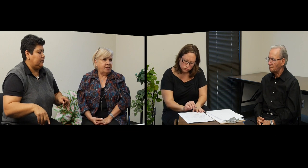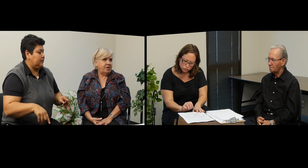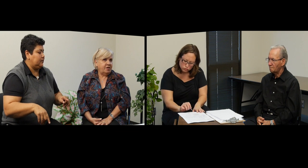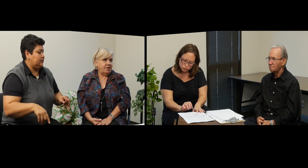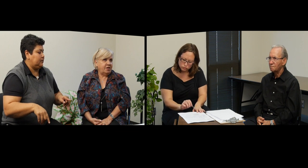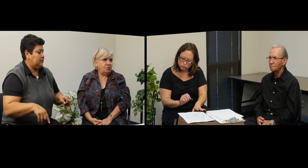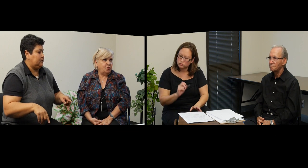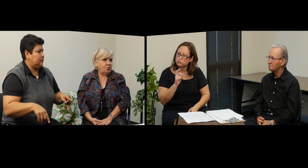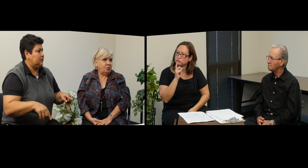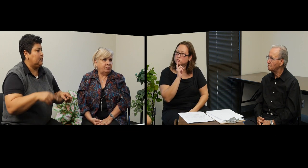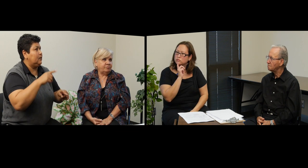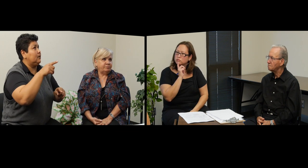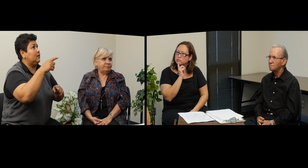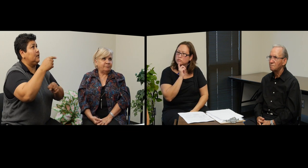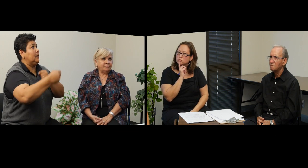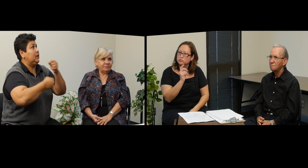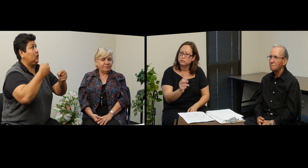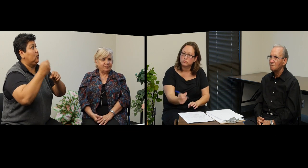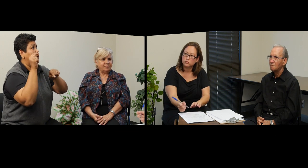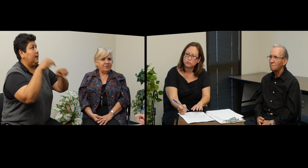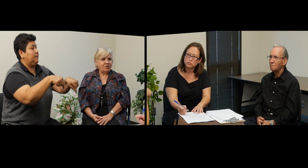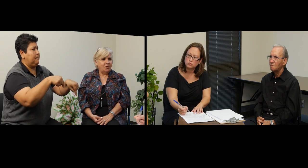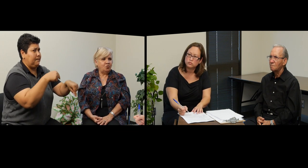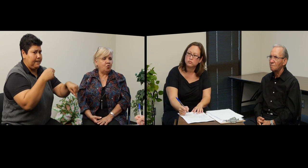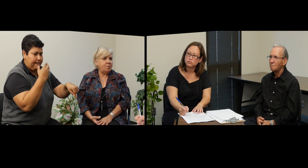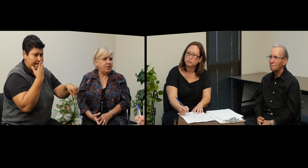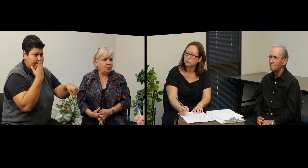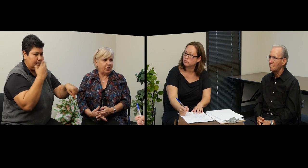En el año 2004.